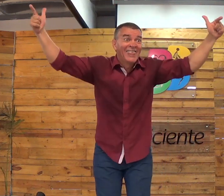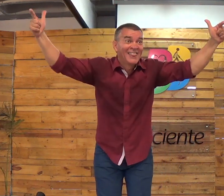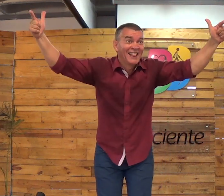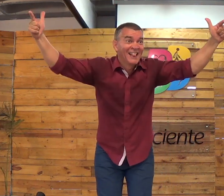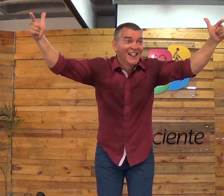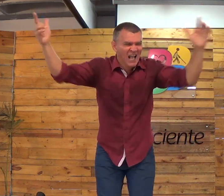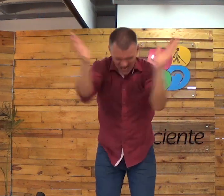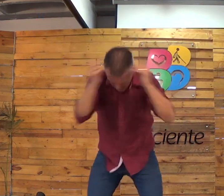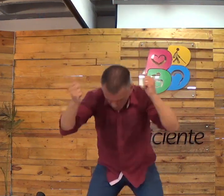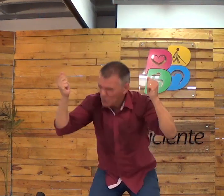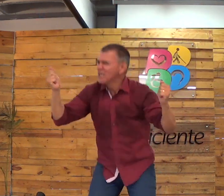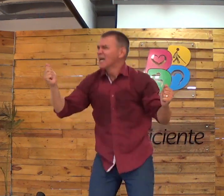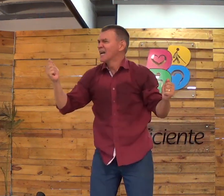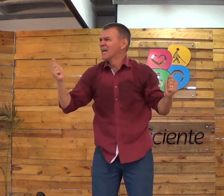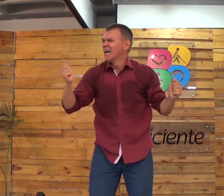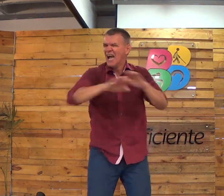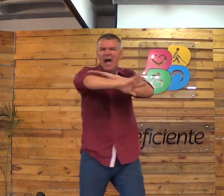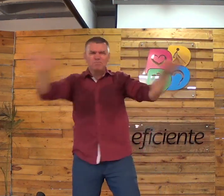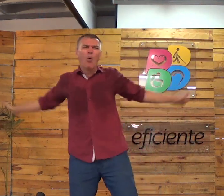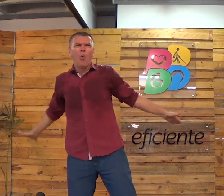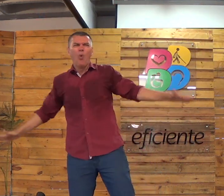cemitério no céu. Não precisa. Eu lembro disso também.